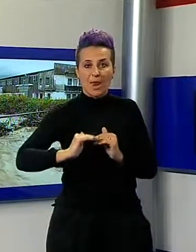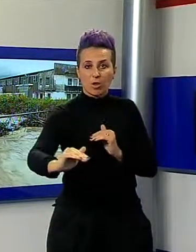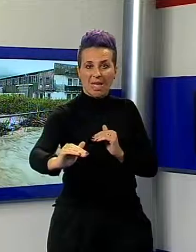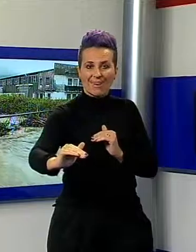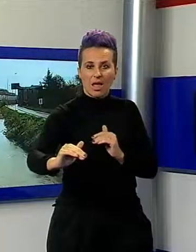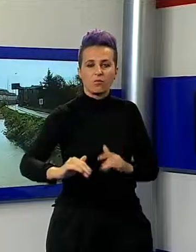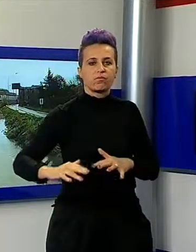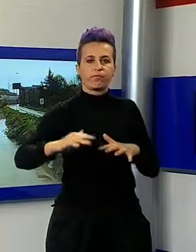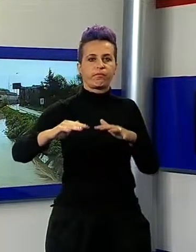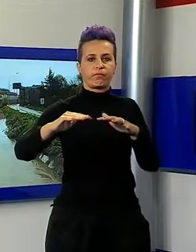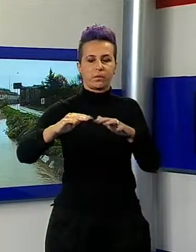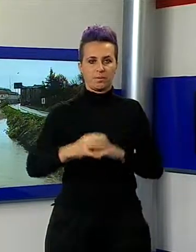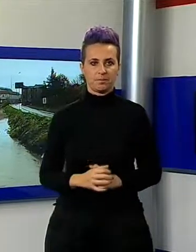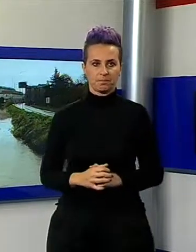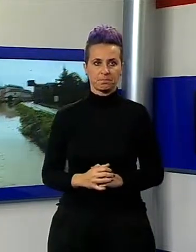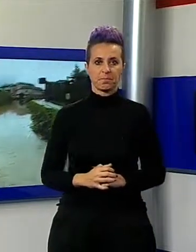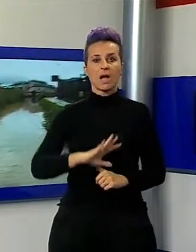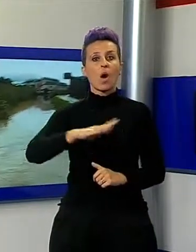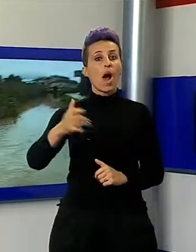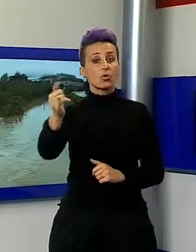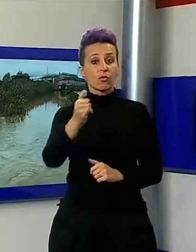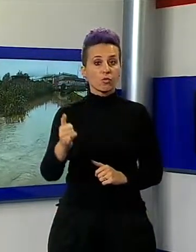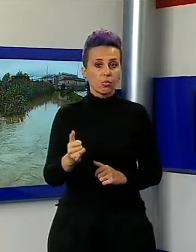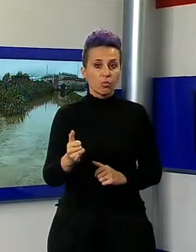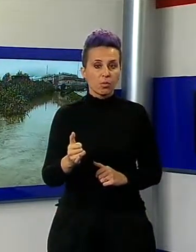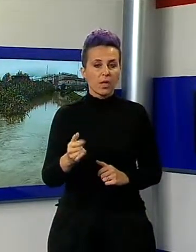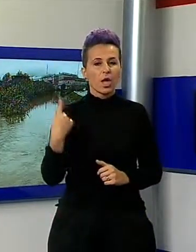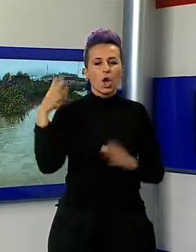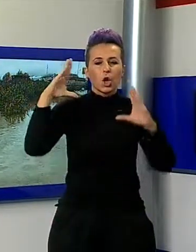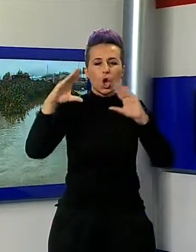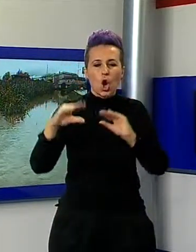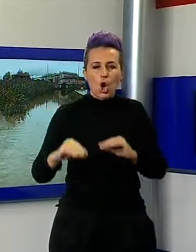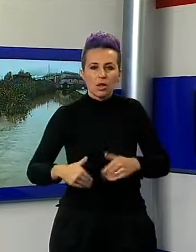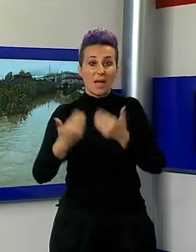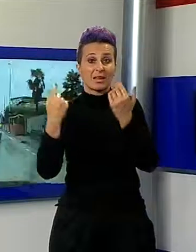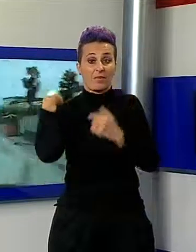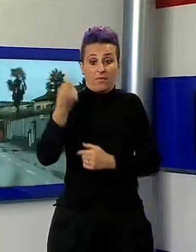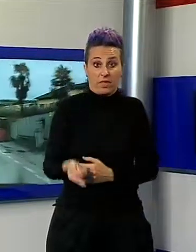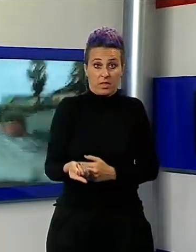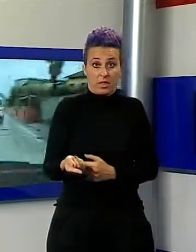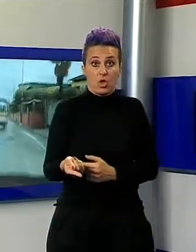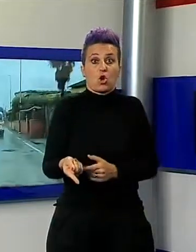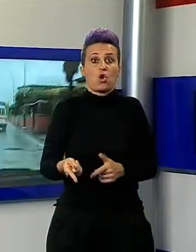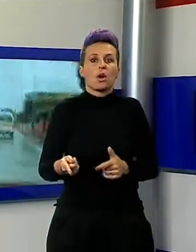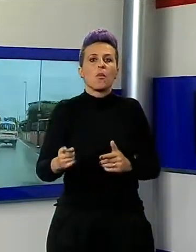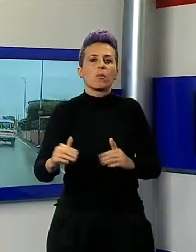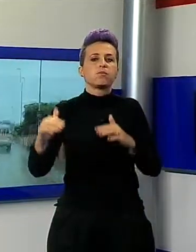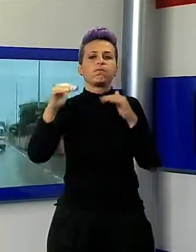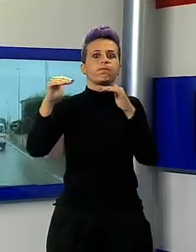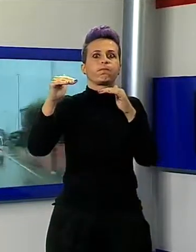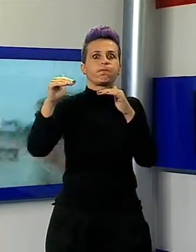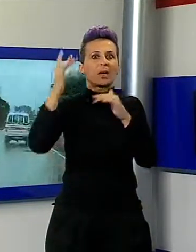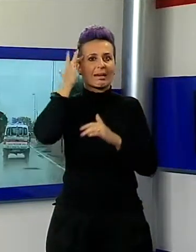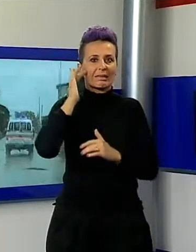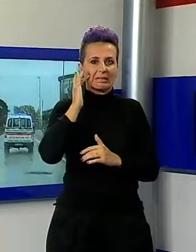e la prima mattinata è stato a livelli di guardia. Nel comune di Monte Carlo sono stati effettuati tre soccorsi a persone